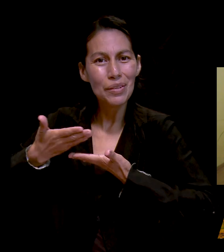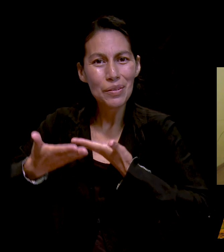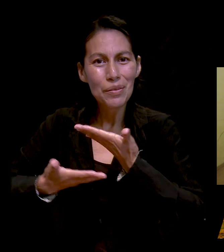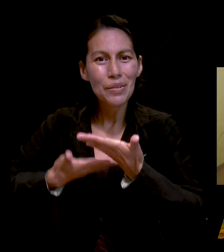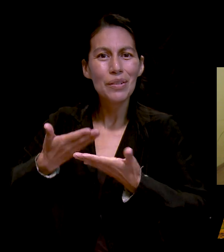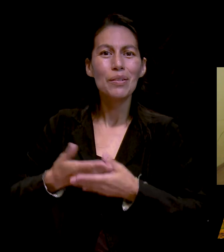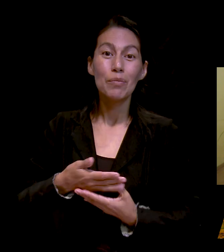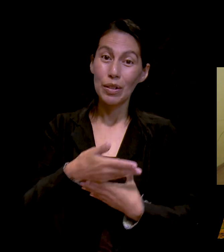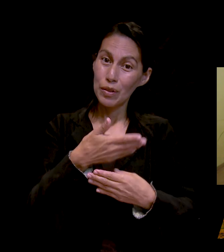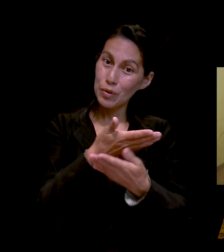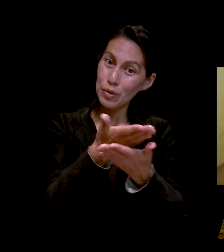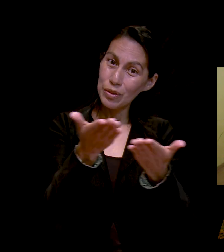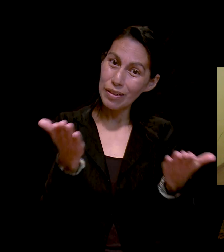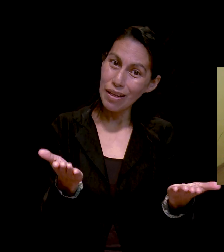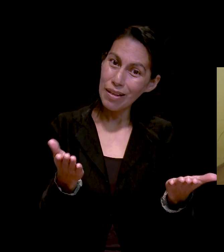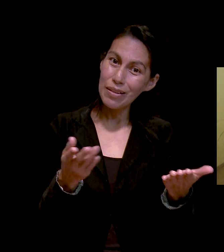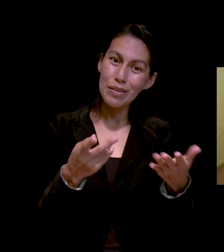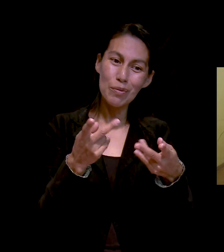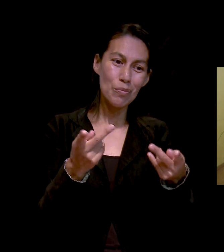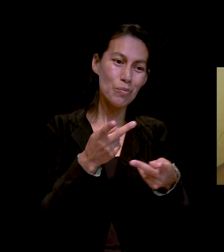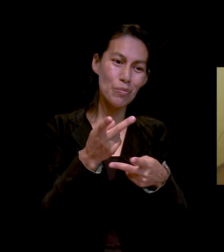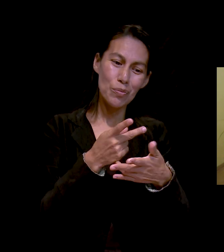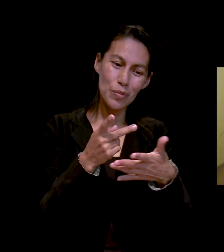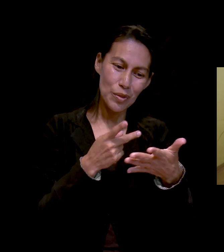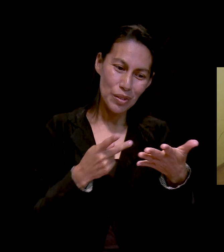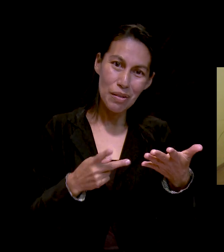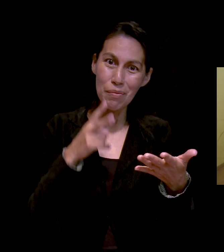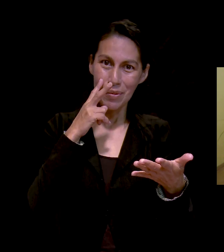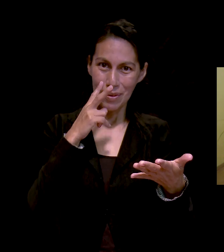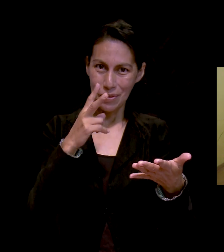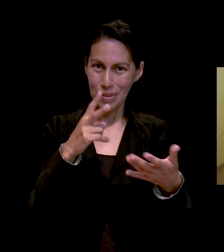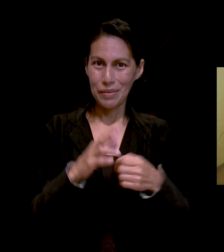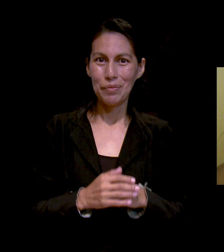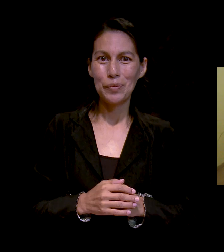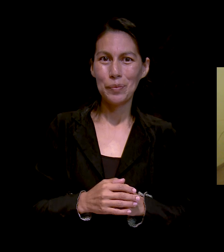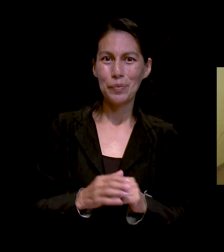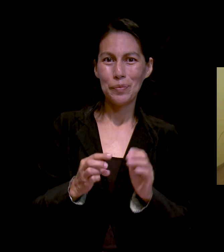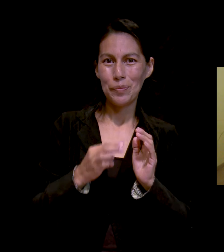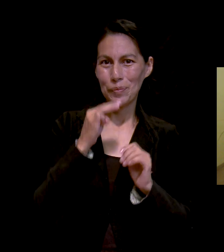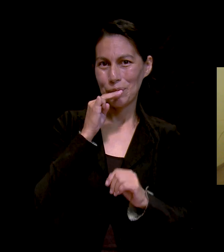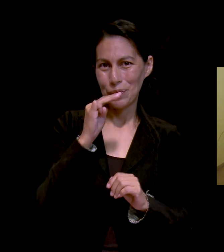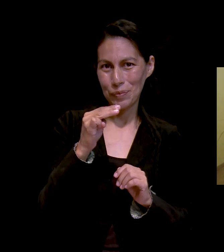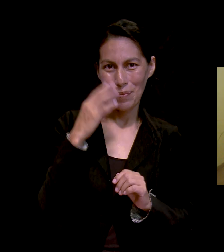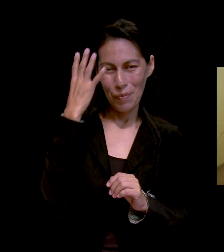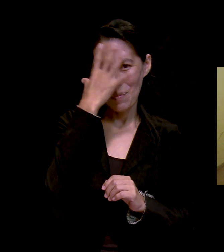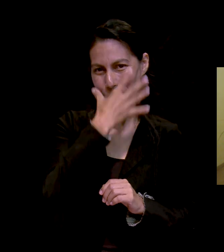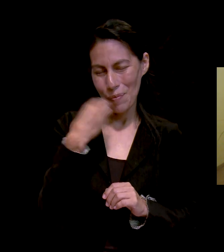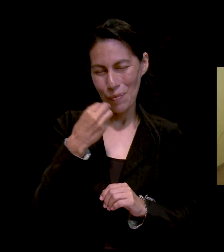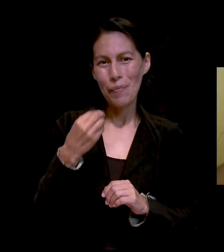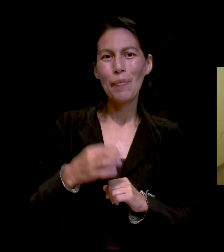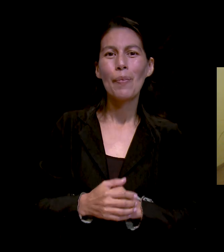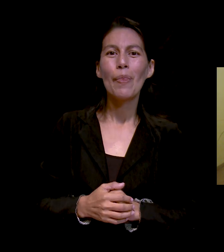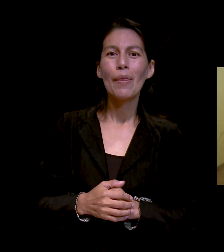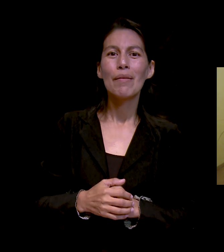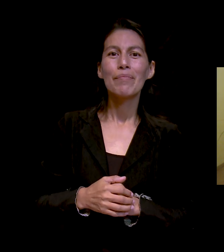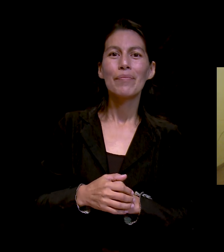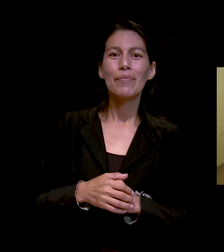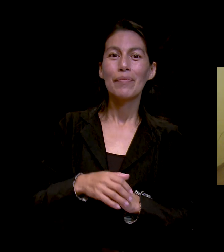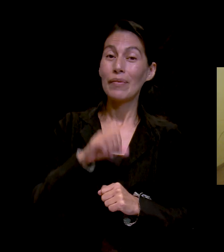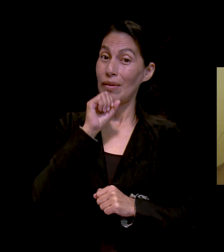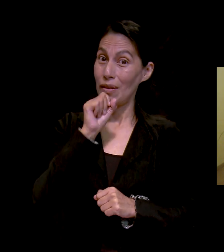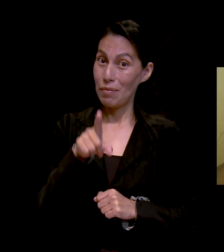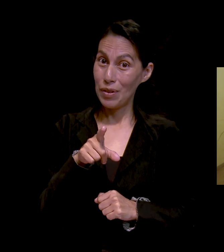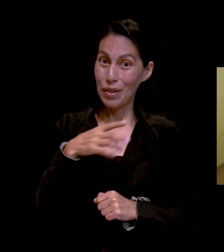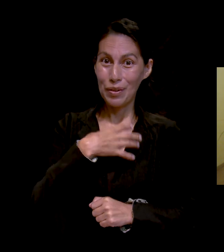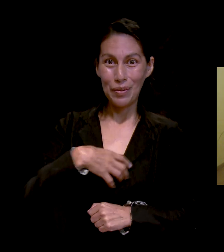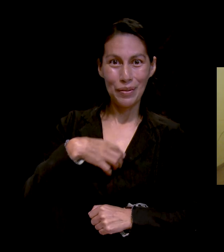estos mensajes maravillosos. También estamos muy contentos y agradecidos porque Elías